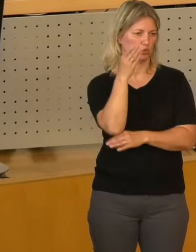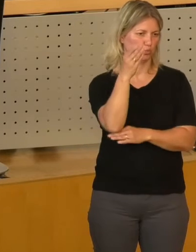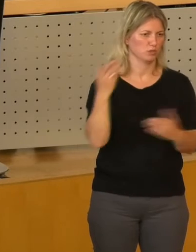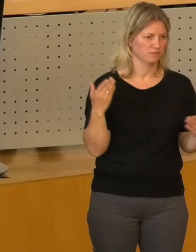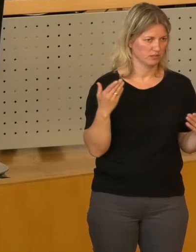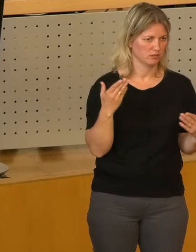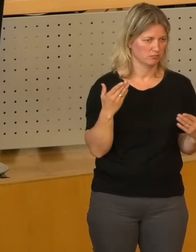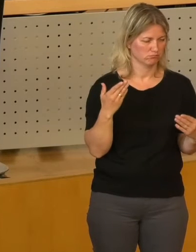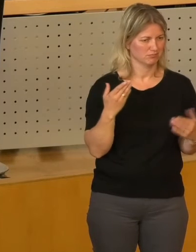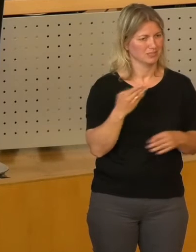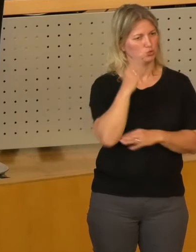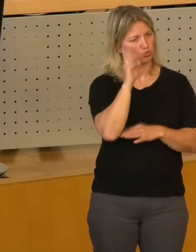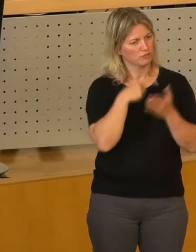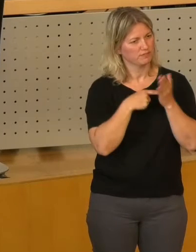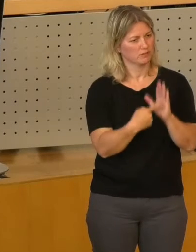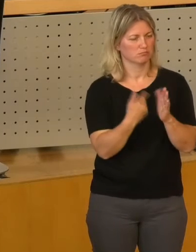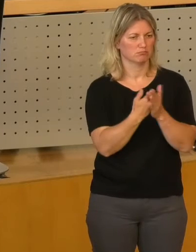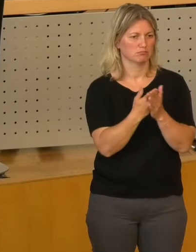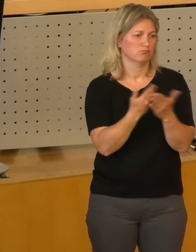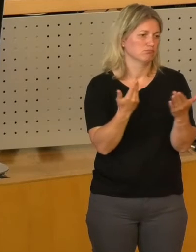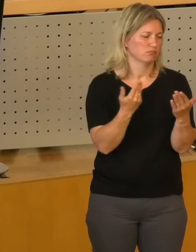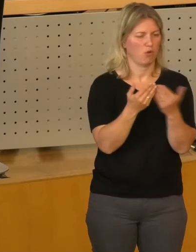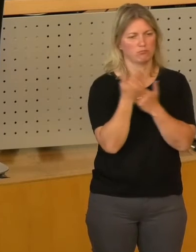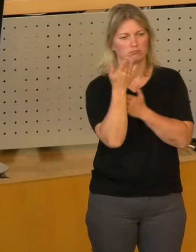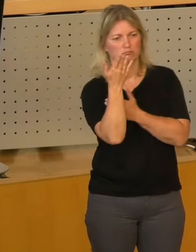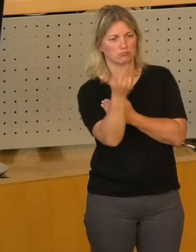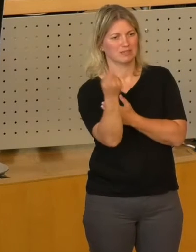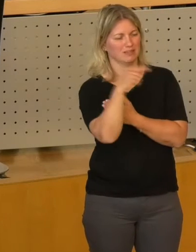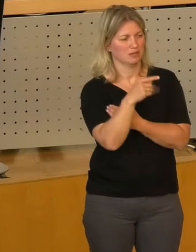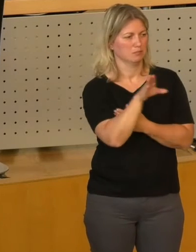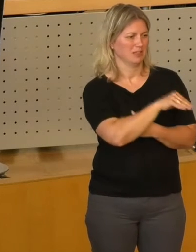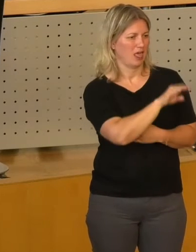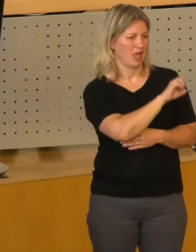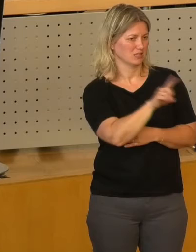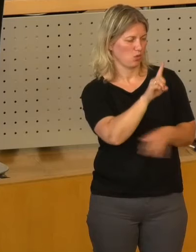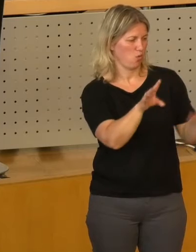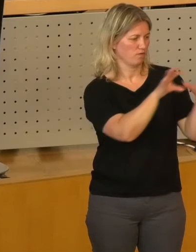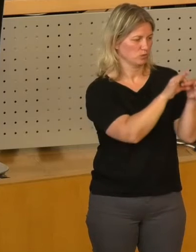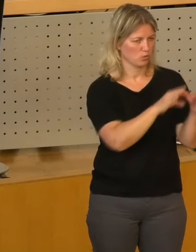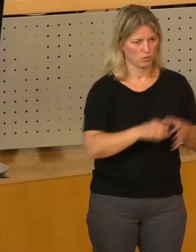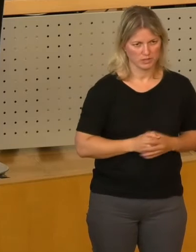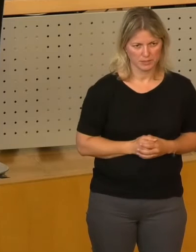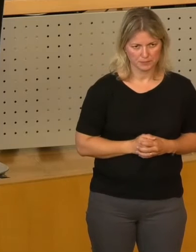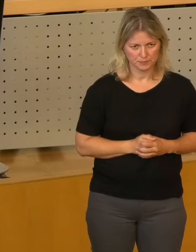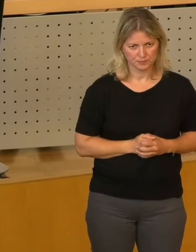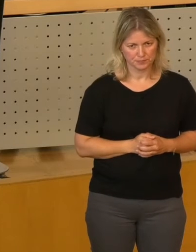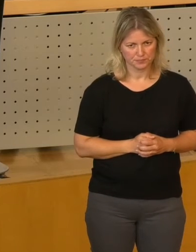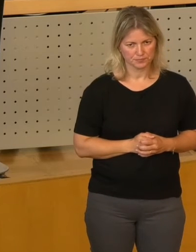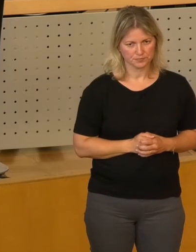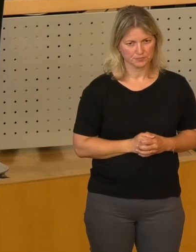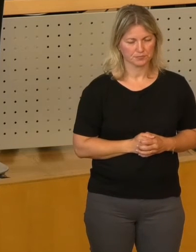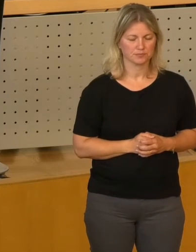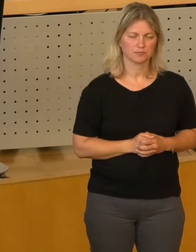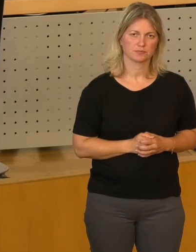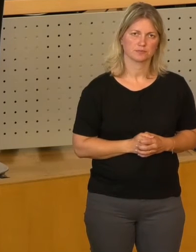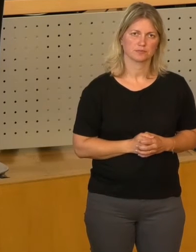vor allem in Richtung der irgendwann mal auch stattfindenden Fusion zwischen Drehwag und Enso. Weil